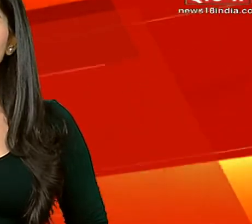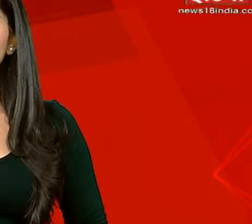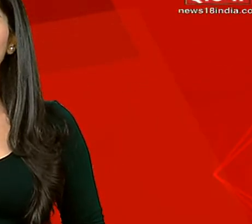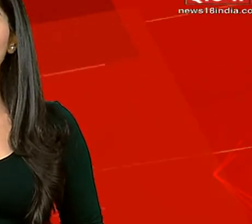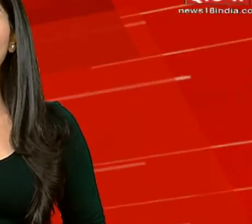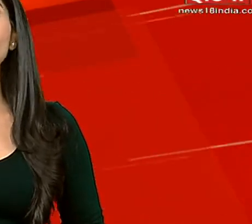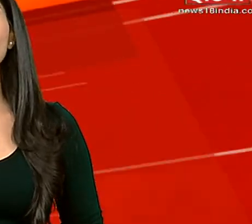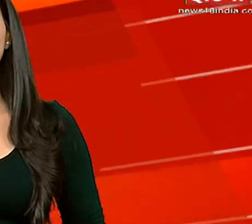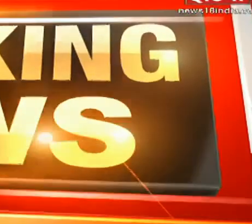ऍड़ीए से अलग होकर बयार चिनावों मेंधे